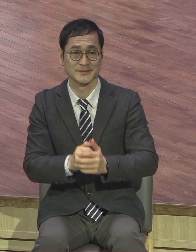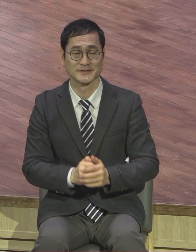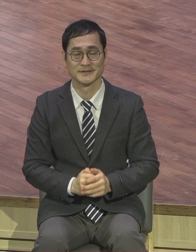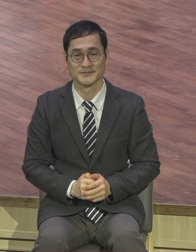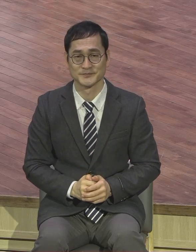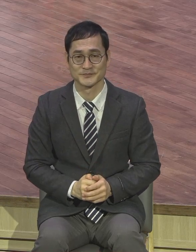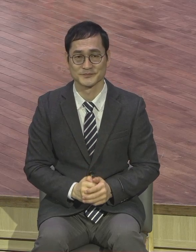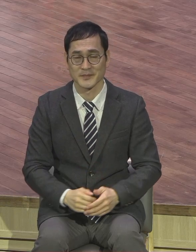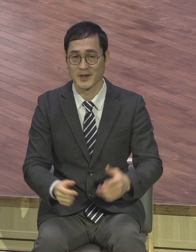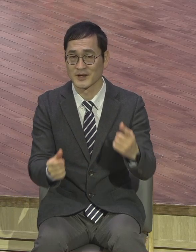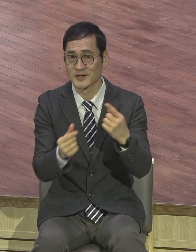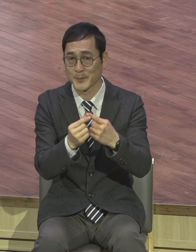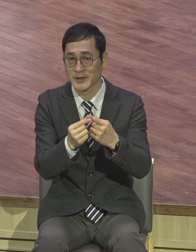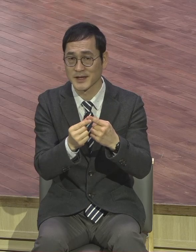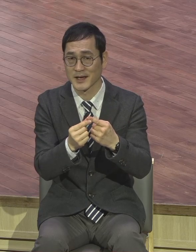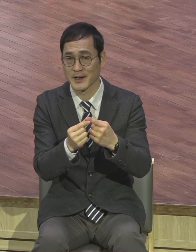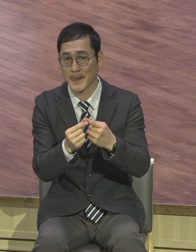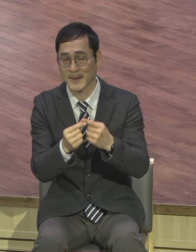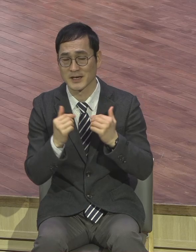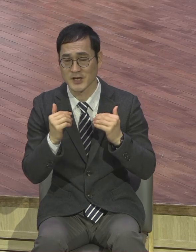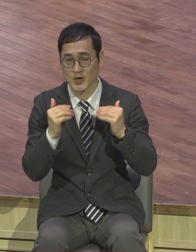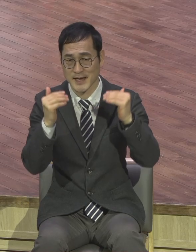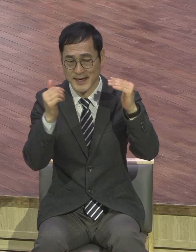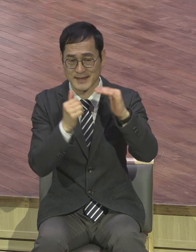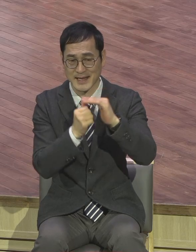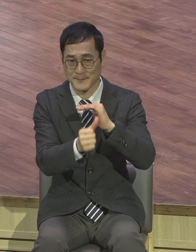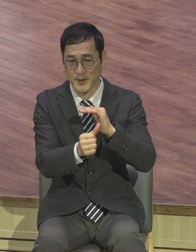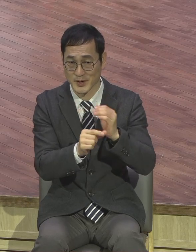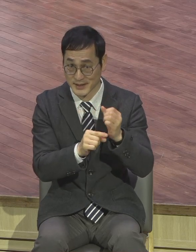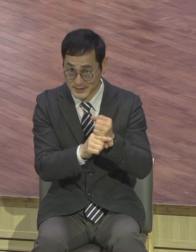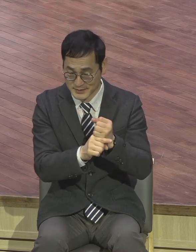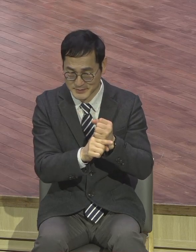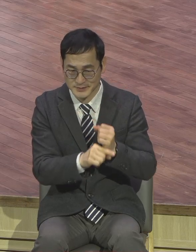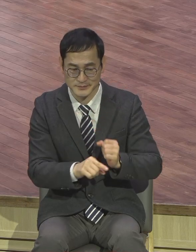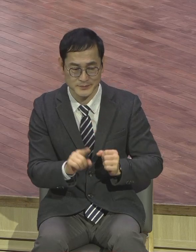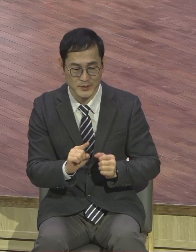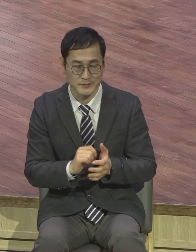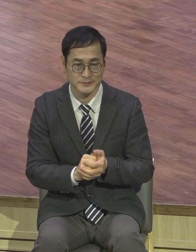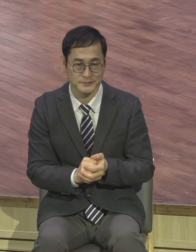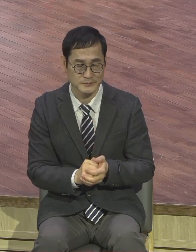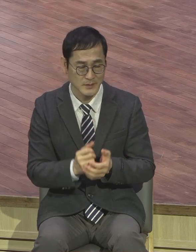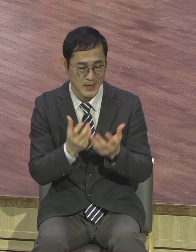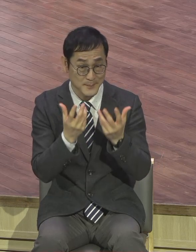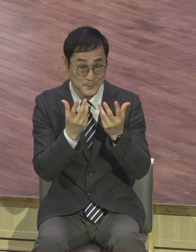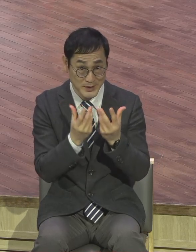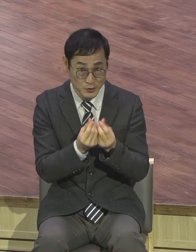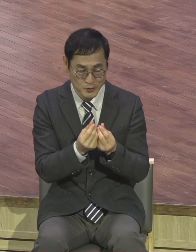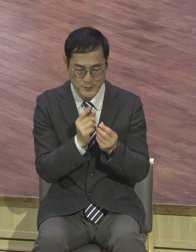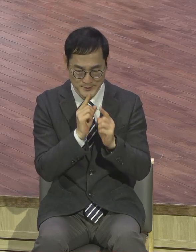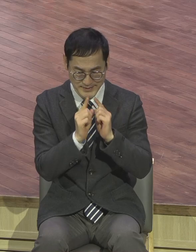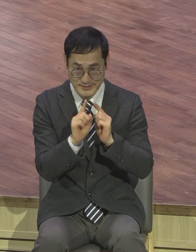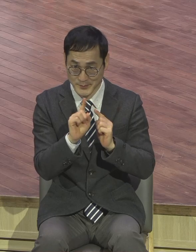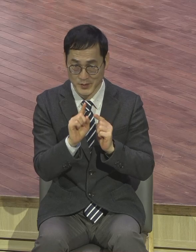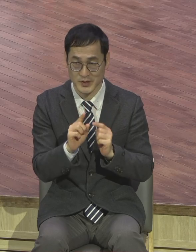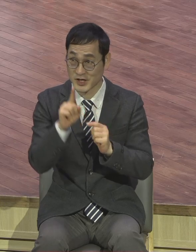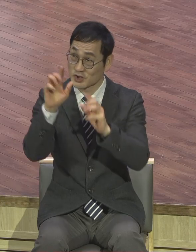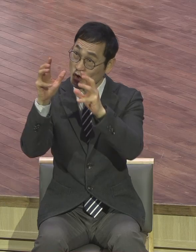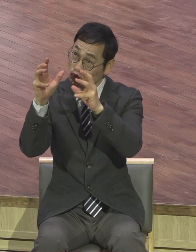성장의 대명사입니다. 31절입니다. 또 비유를 들어 이러시되 천국은 마치 사람이 자기